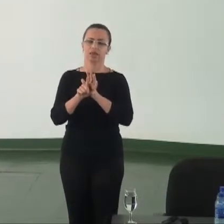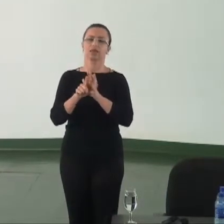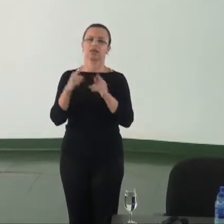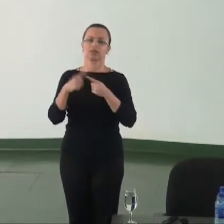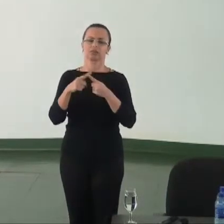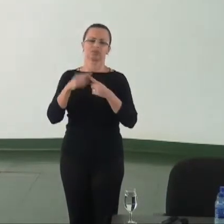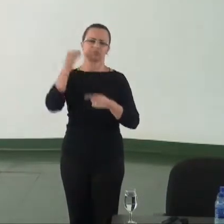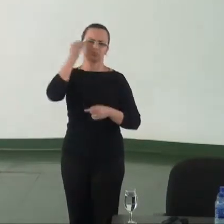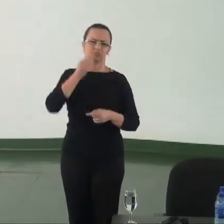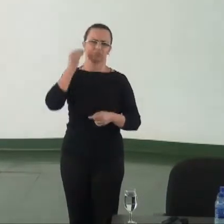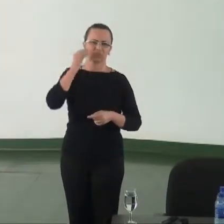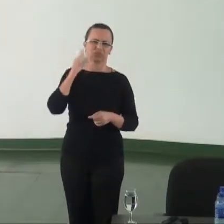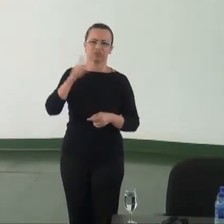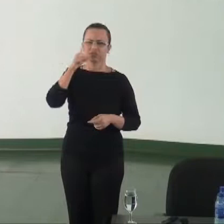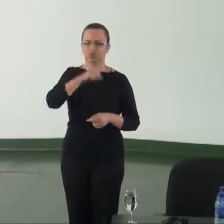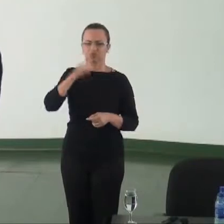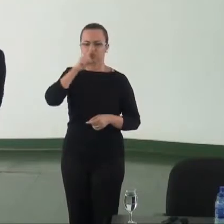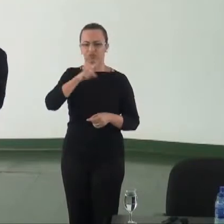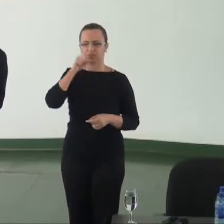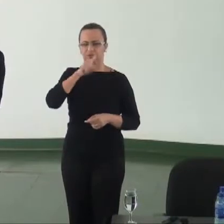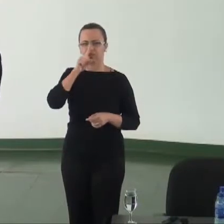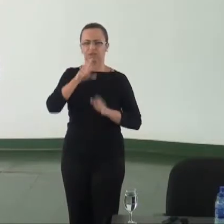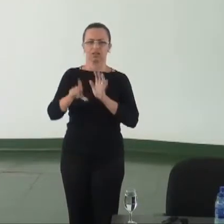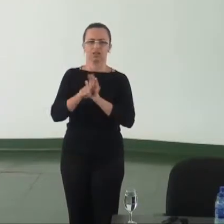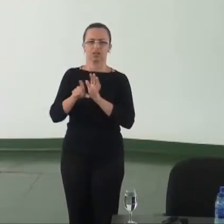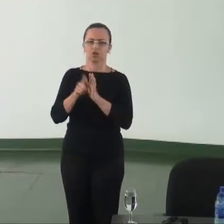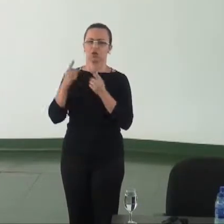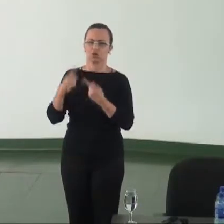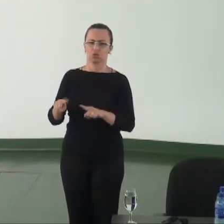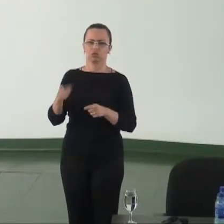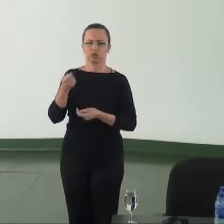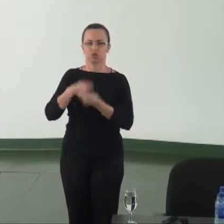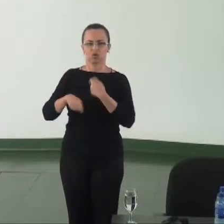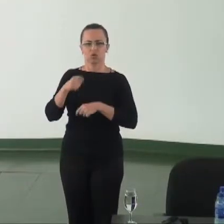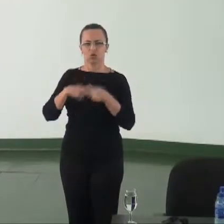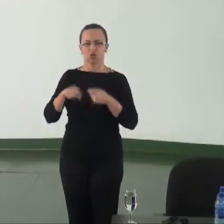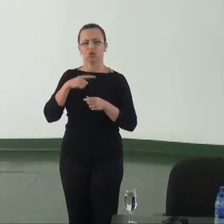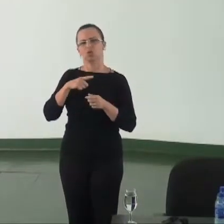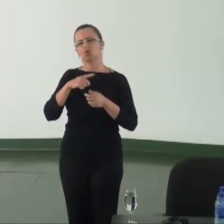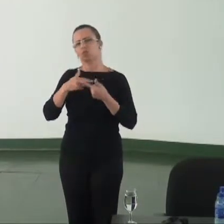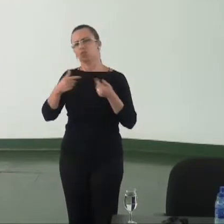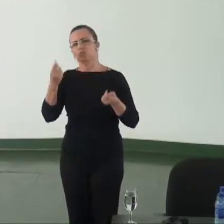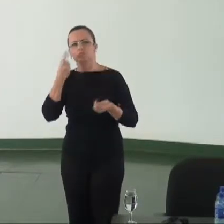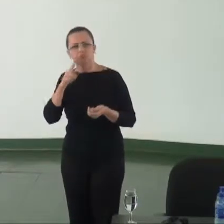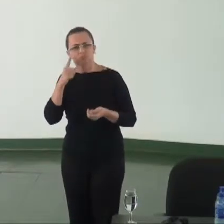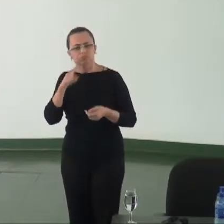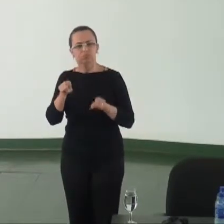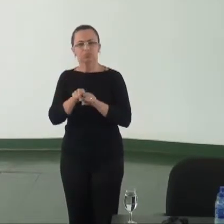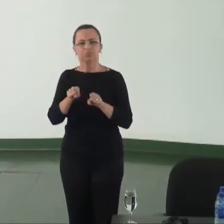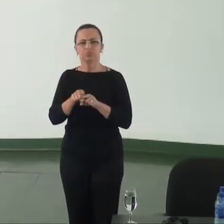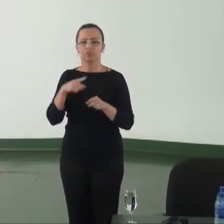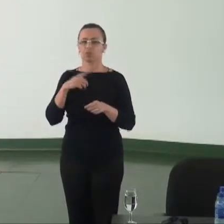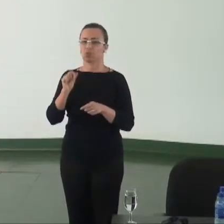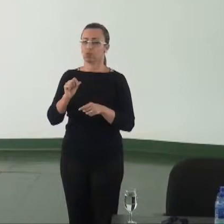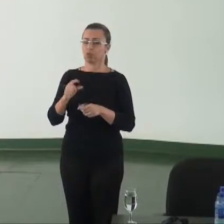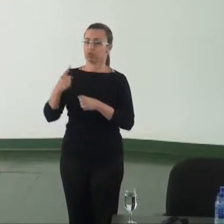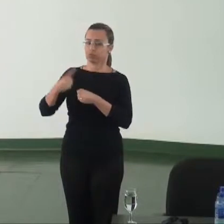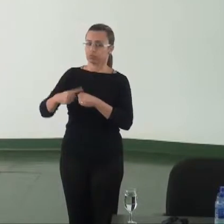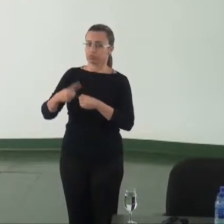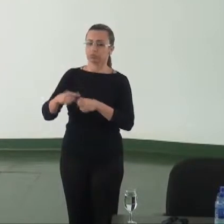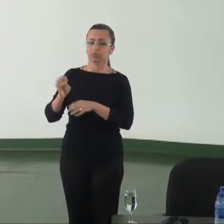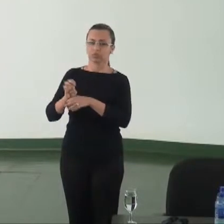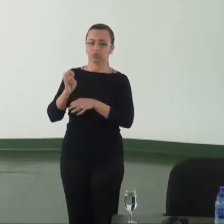experiência nas falhas das leis que combatem a corrupção materiais e processuais para que as bancadas federais e estaduais recebam tais